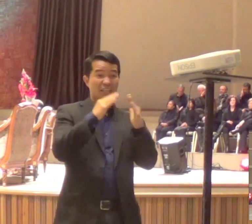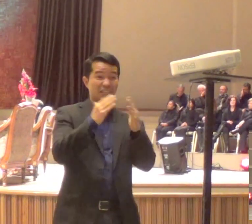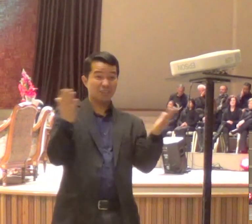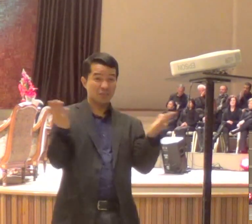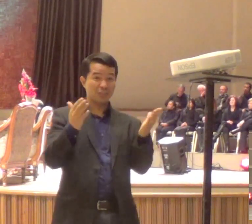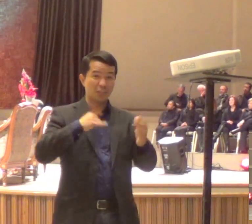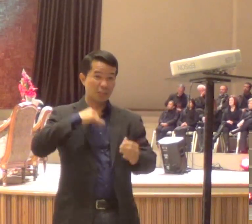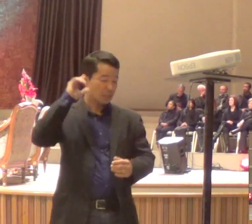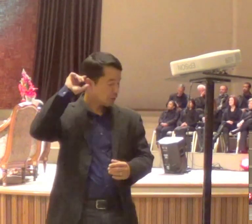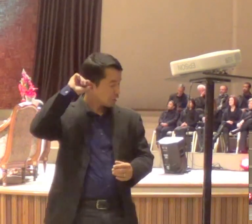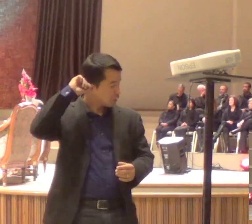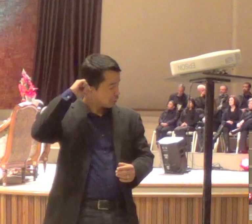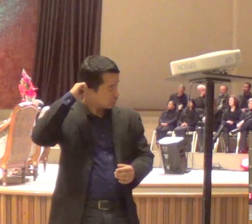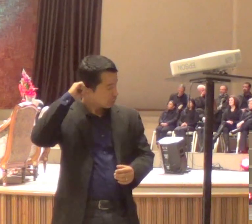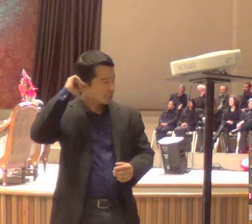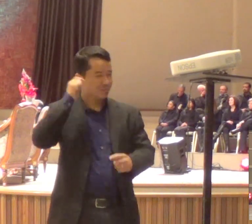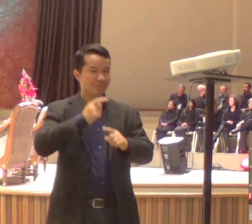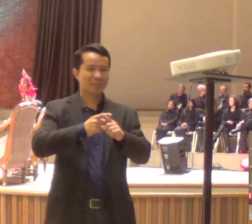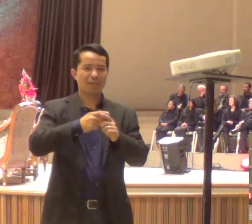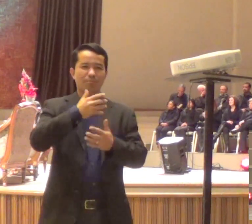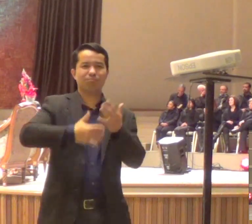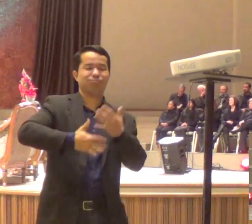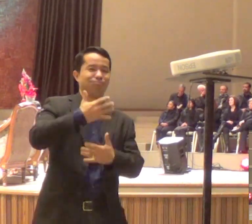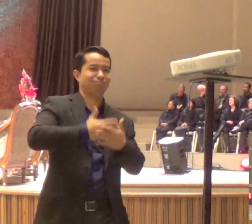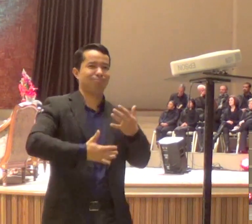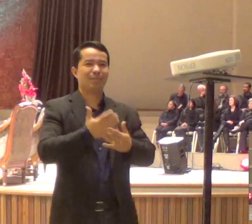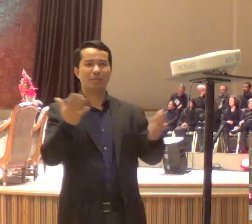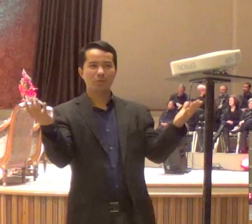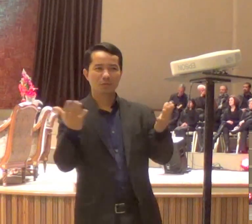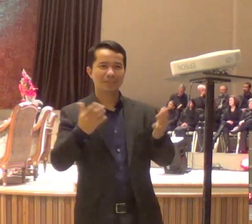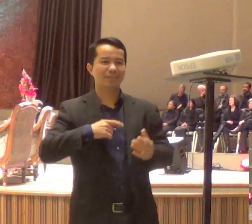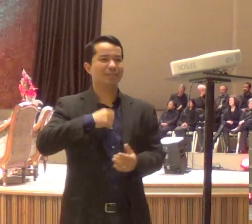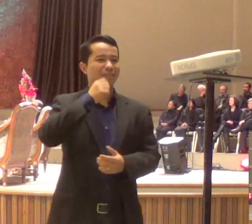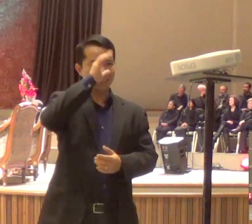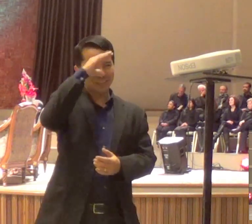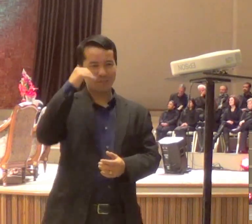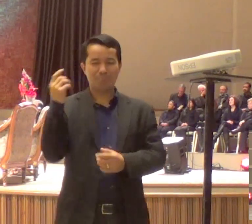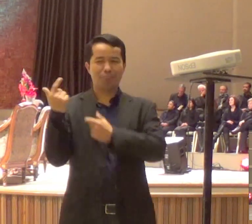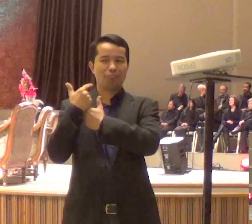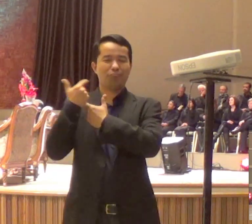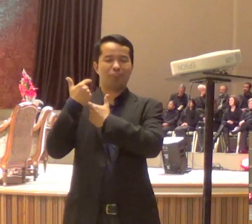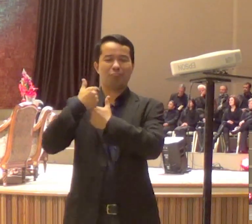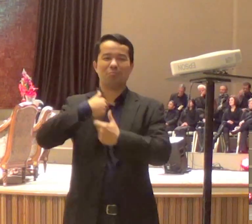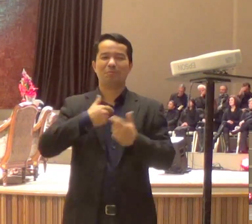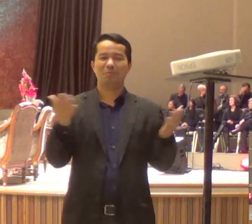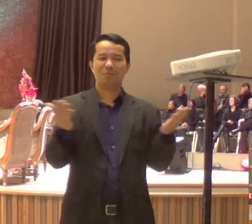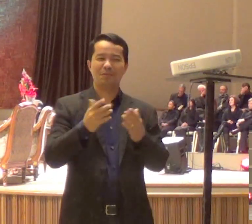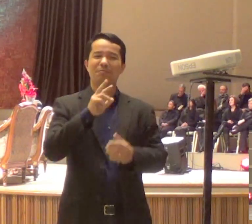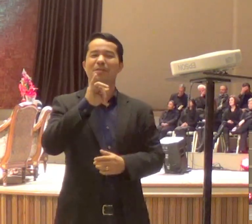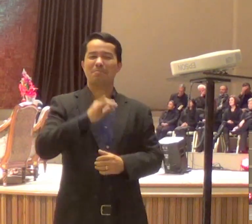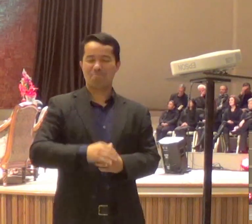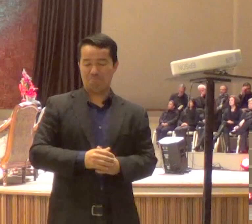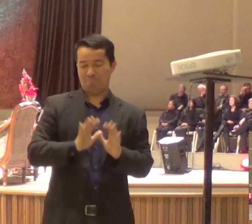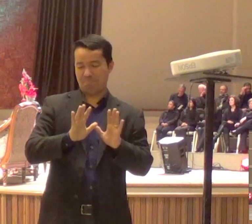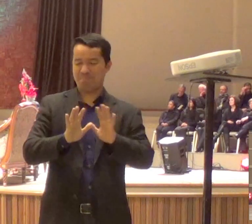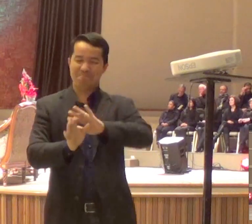uma bagunça no culto, pode ter certeza que eu vou ouvir, né? Mas olha gente, ele pegou aquela cerimônia da Páscoa